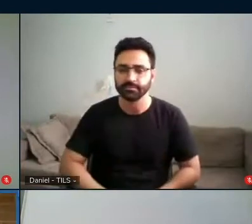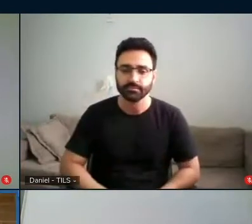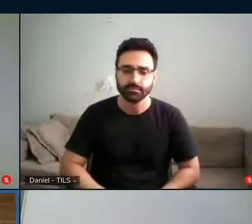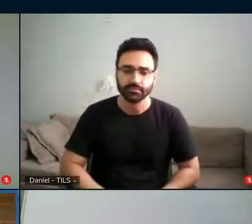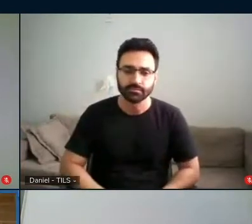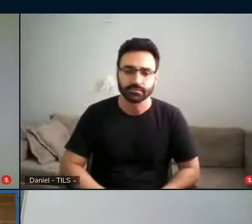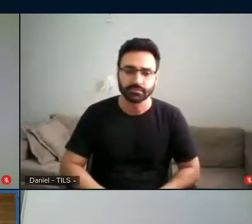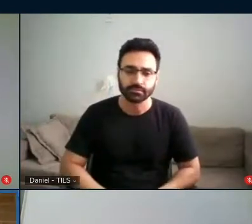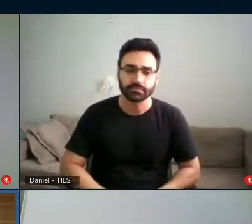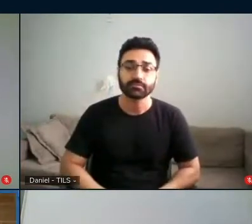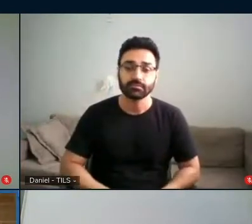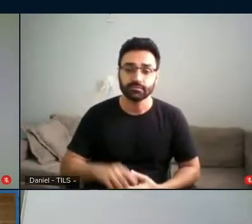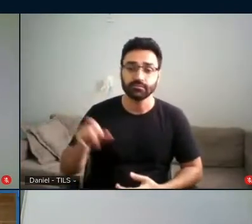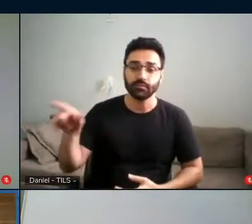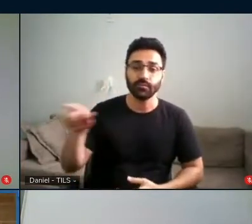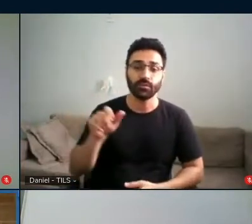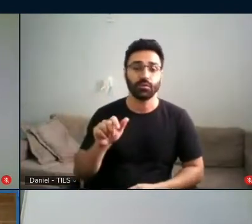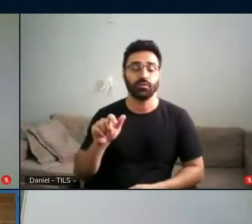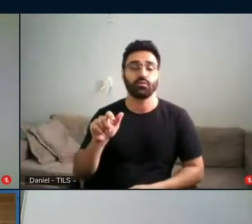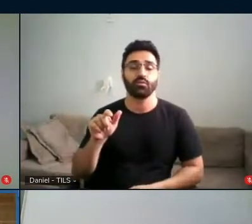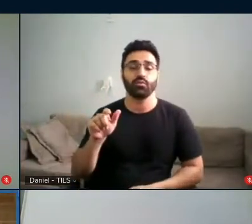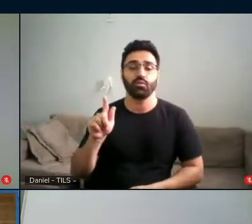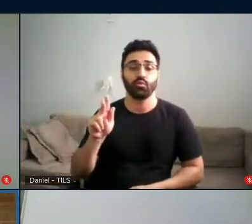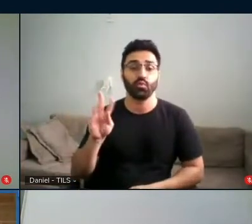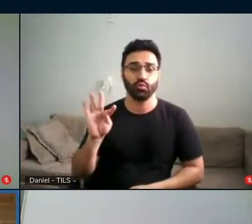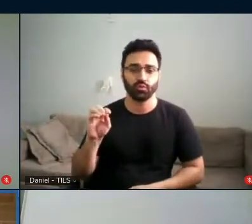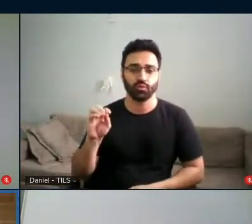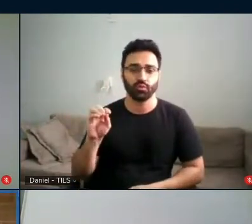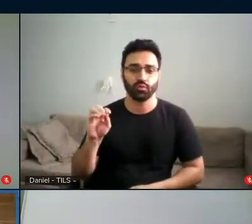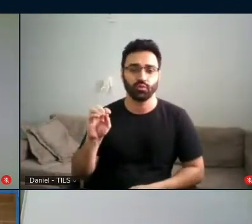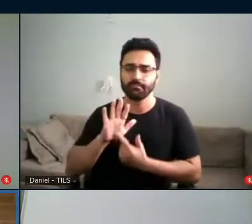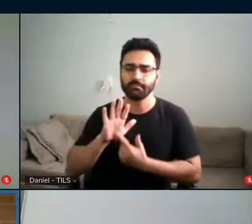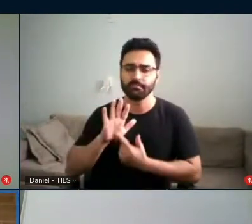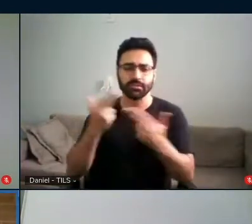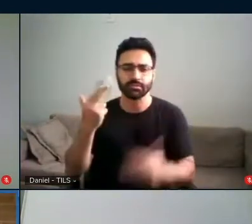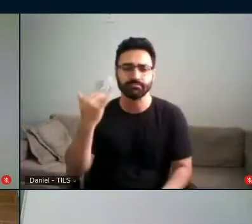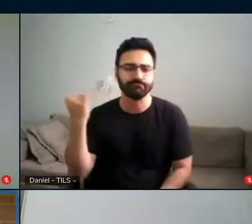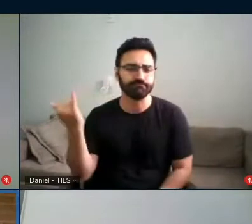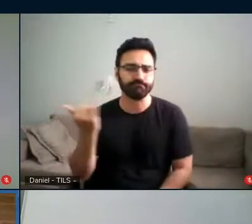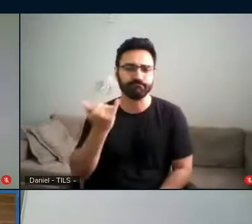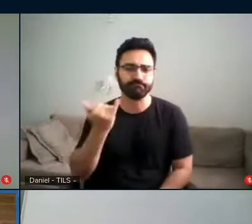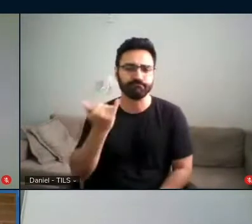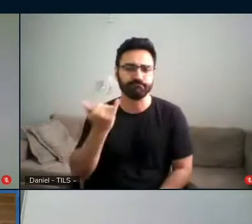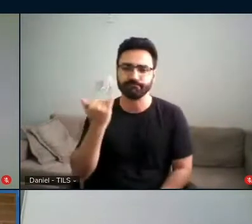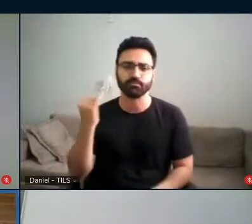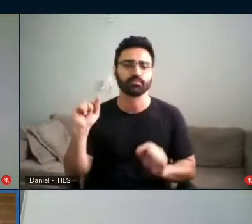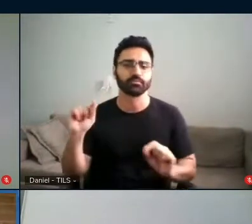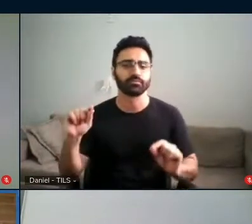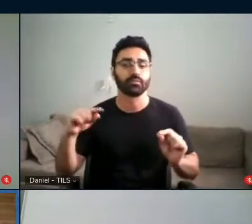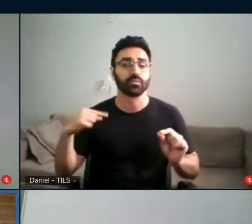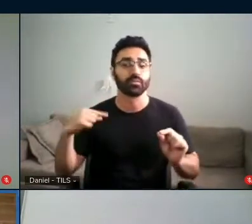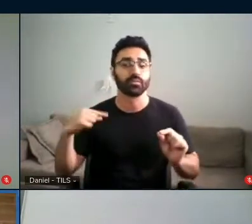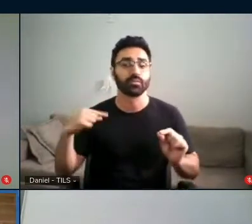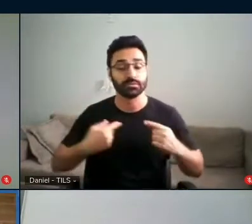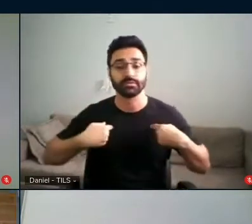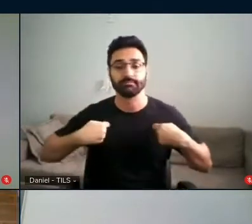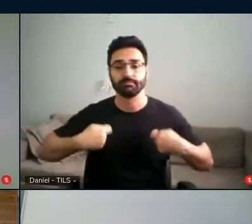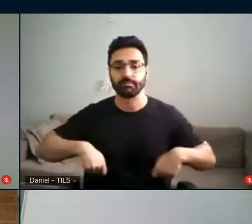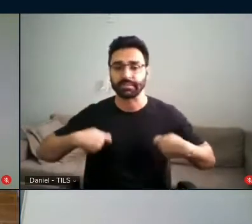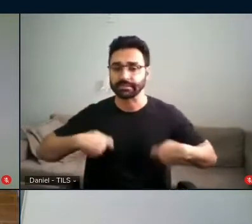O Guto traz algo muito importante que é preciso que nós pontuemos ainda mais